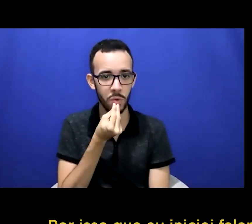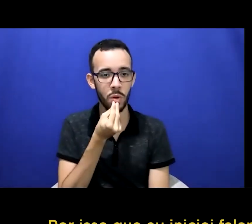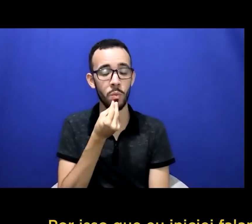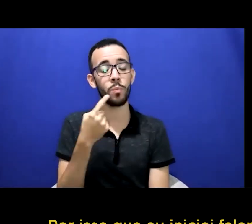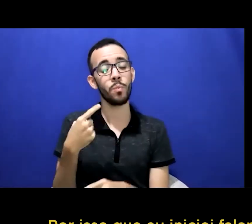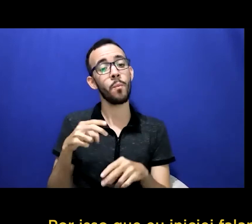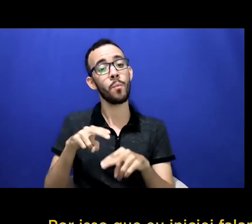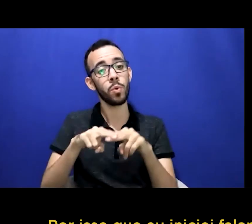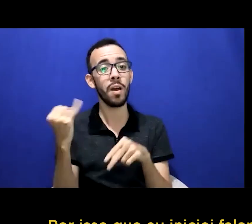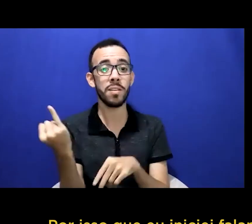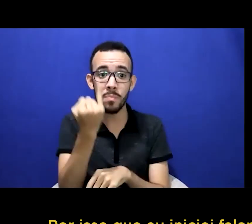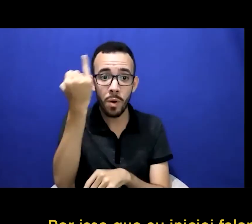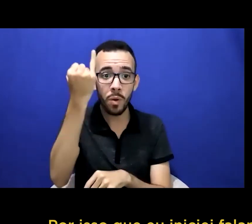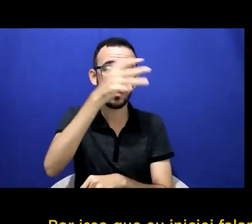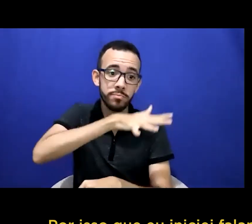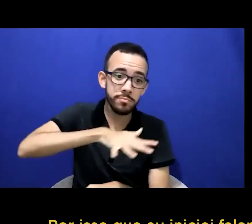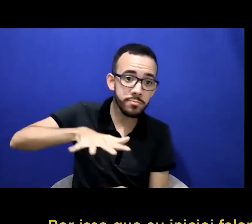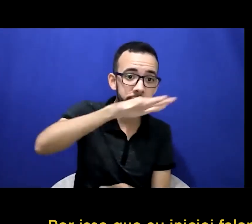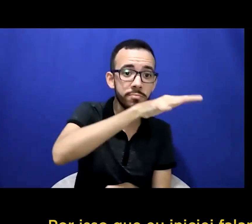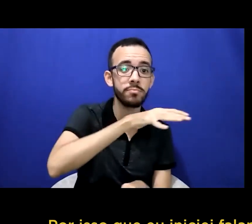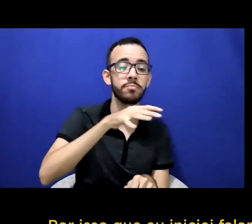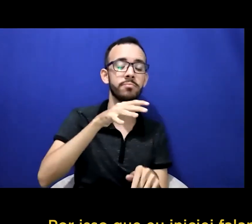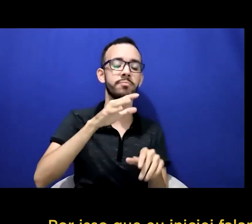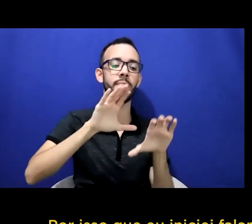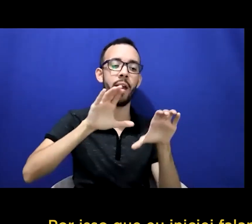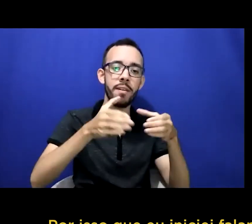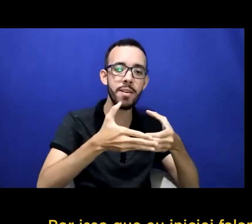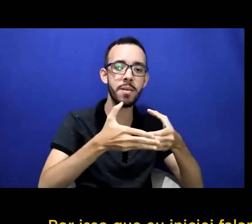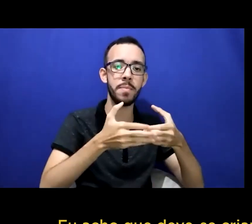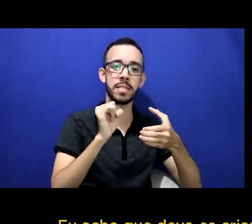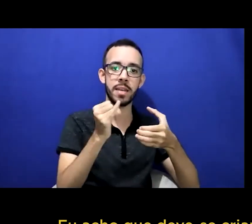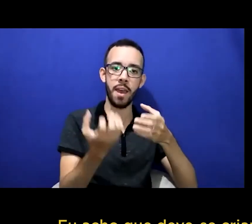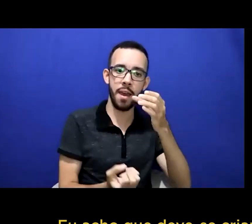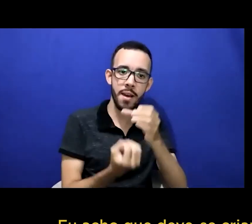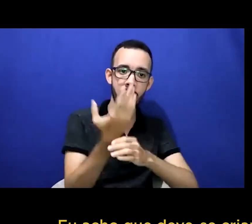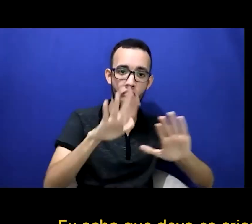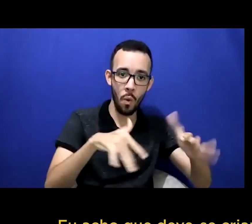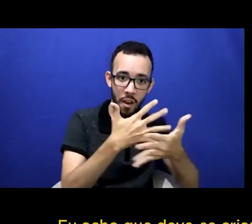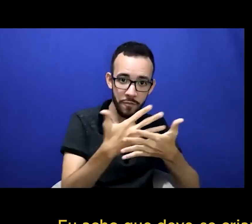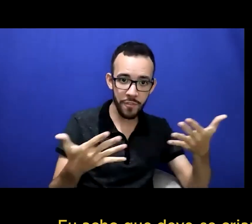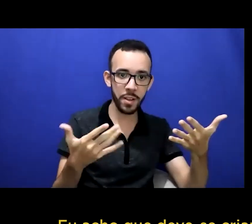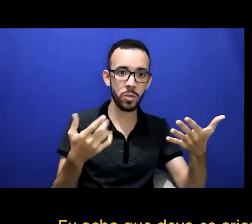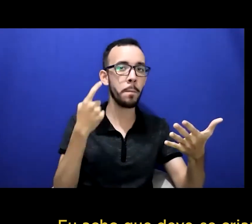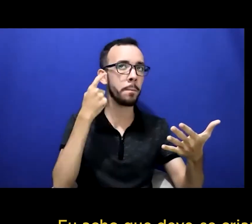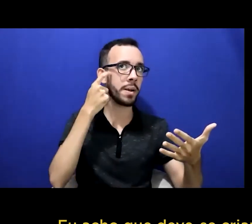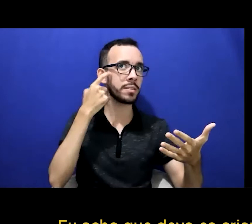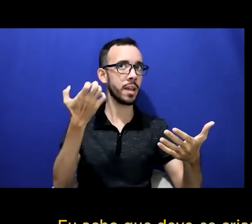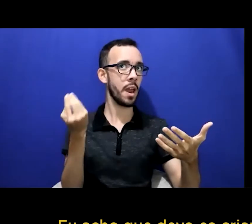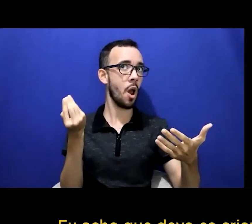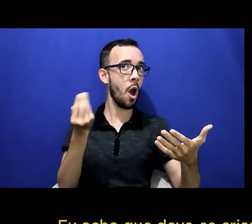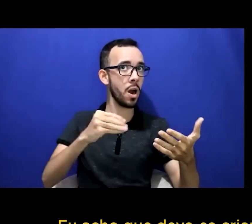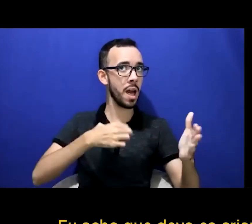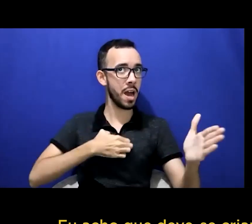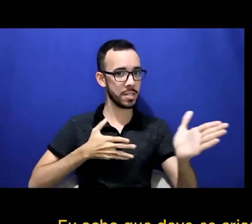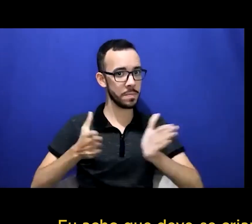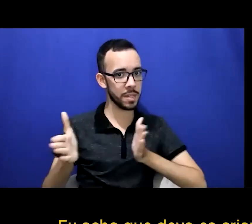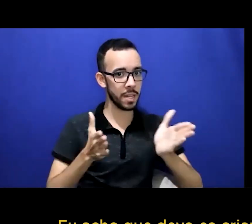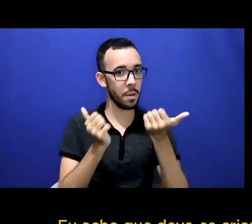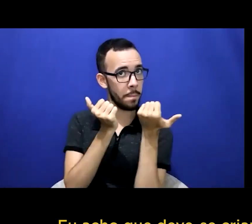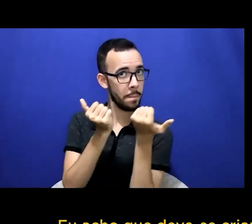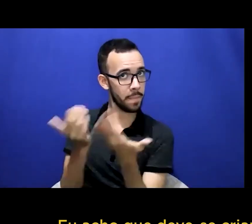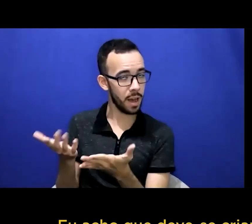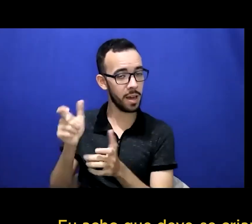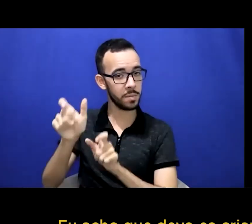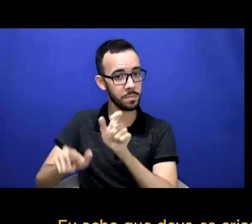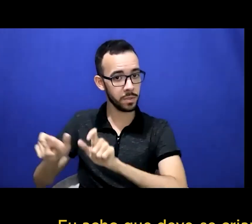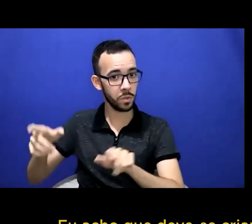por isso que eu iniciei falando sobre conhecimento eu acho que deve-se criar uma equipe no